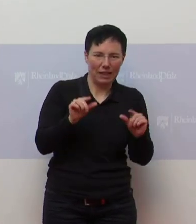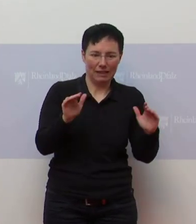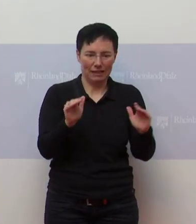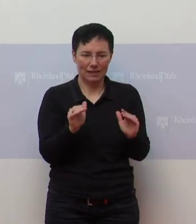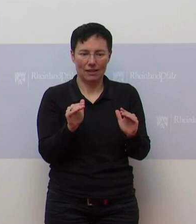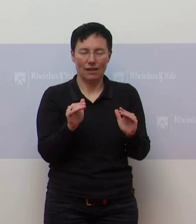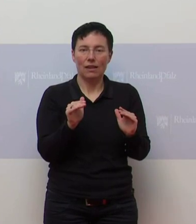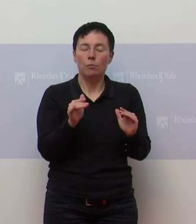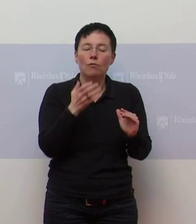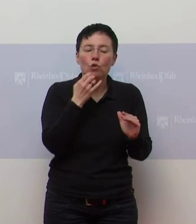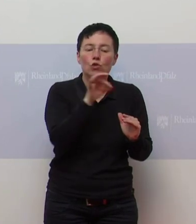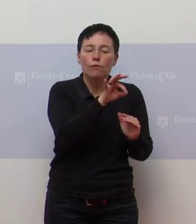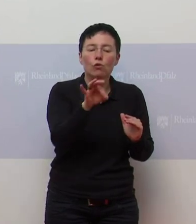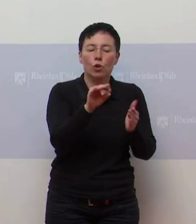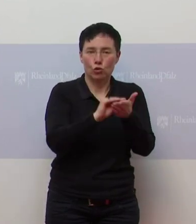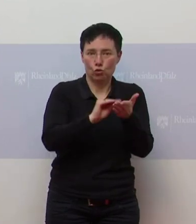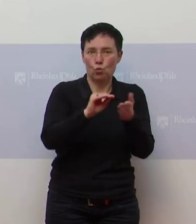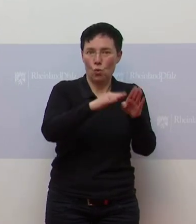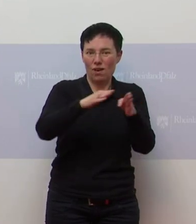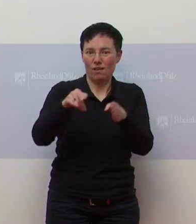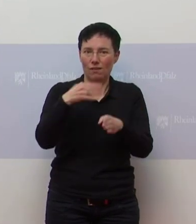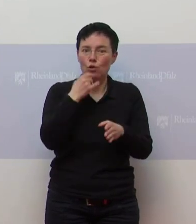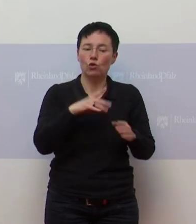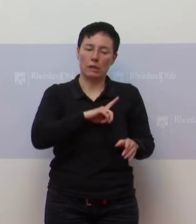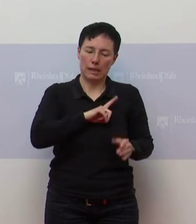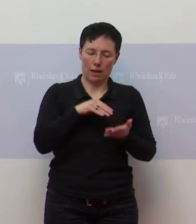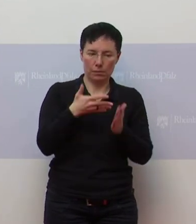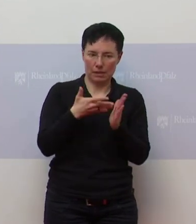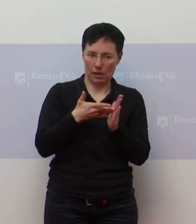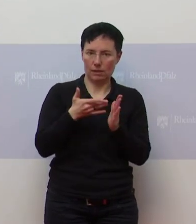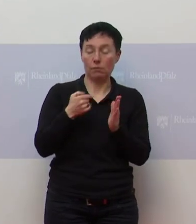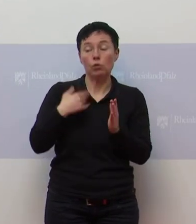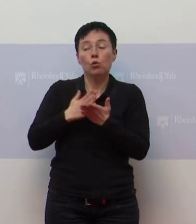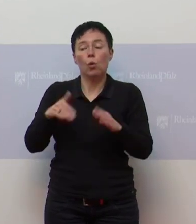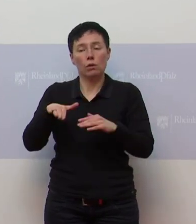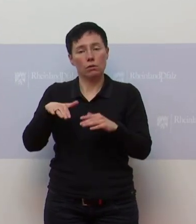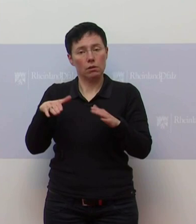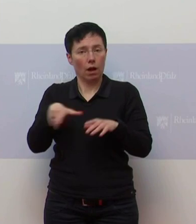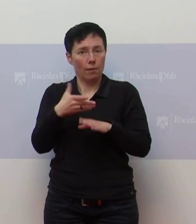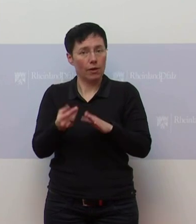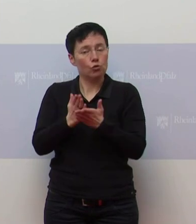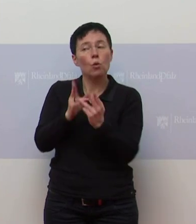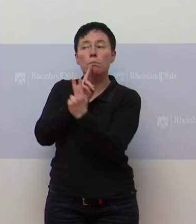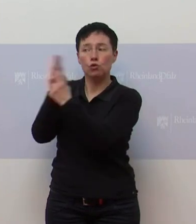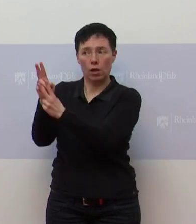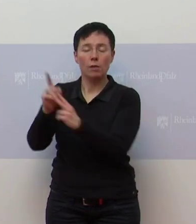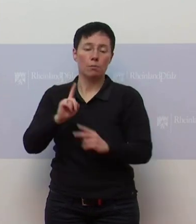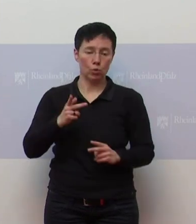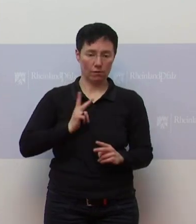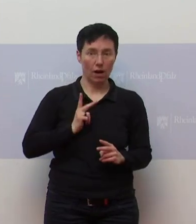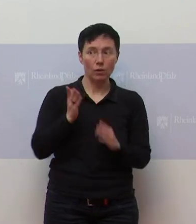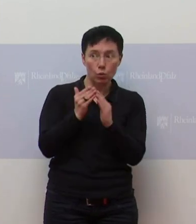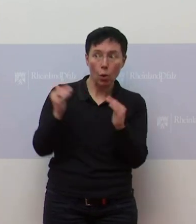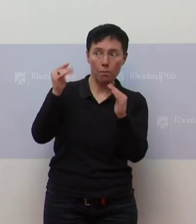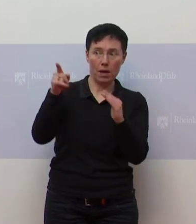Schulen, dass wir die Selbsttests bekommen. Also wir haben sie geordert als Land, aber da wird man einfach noch Schritt für Schritt warten müssen, bis weitere